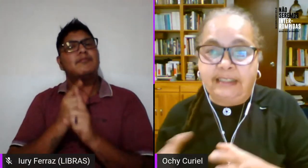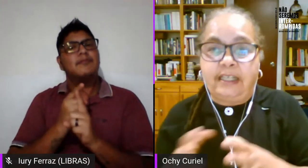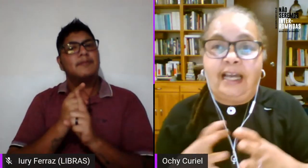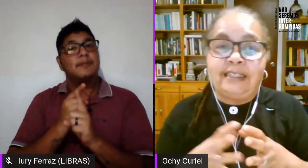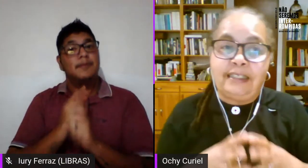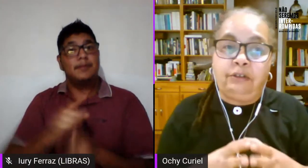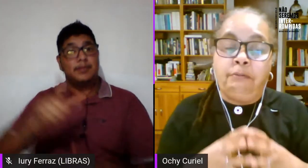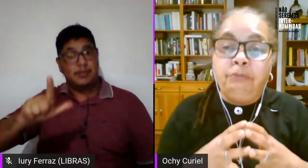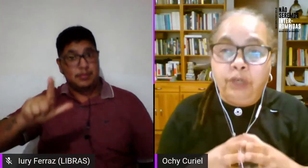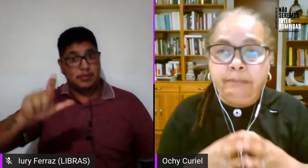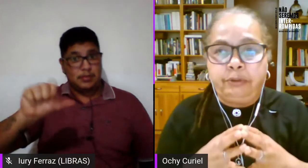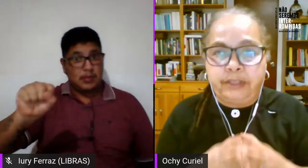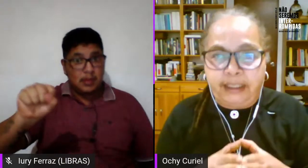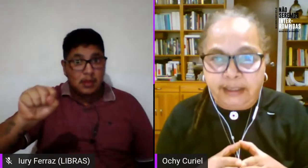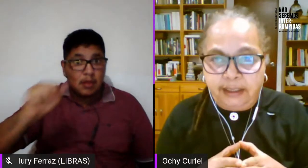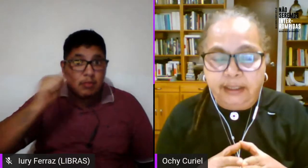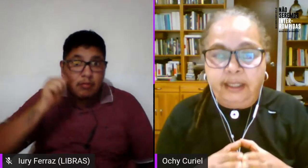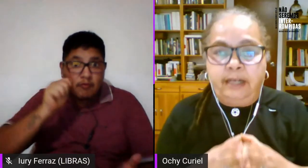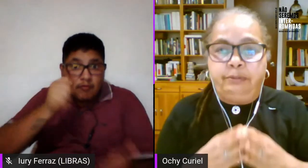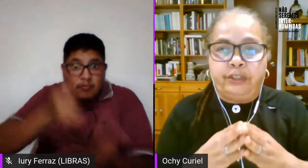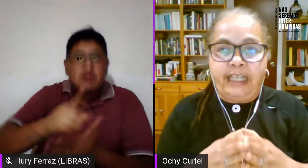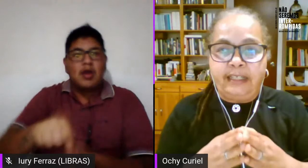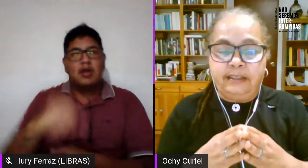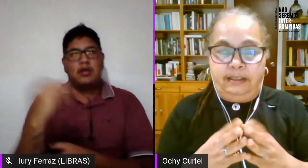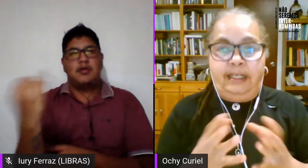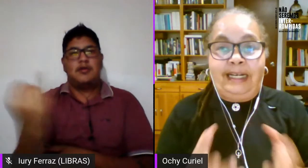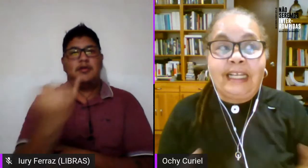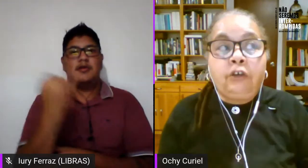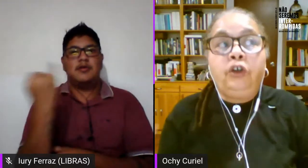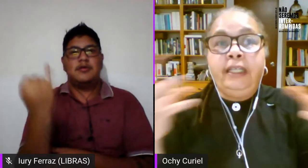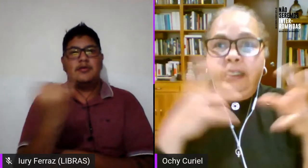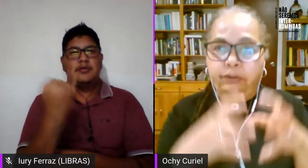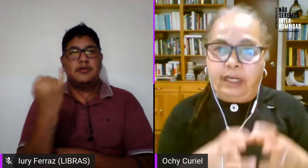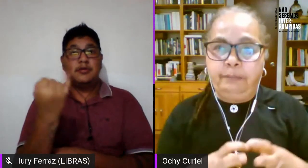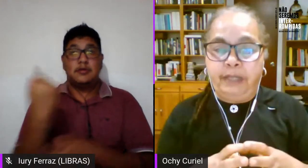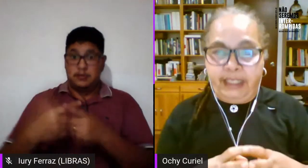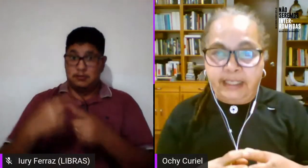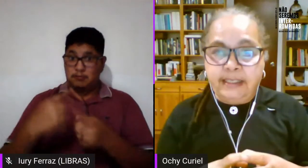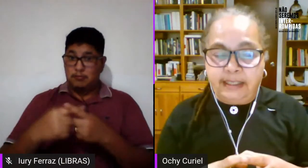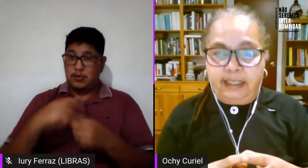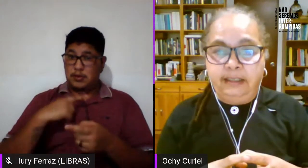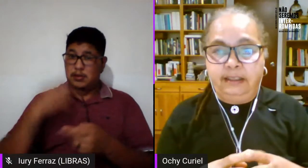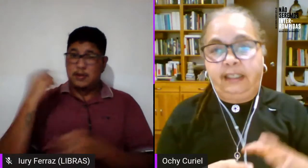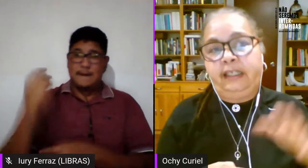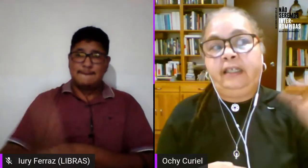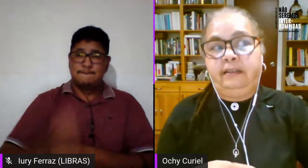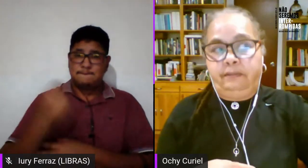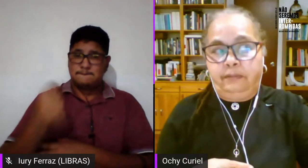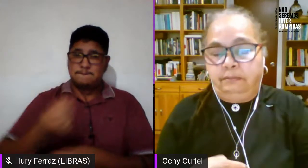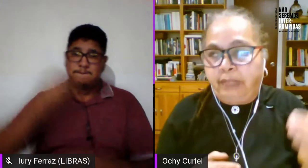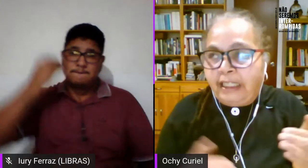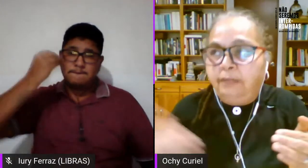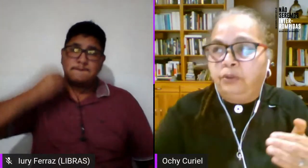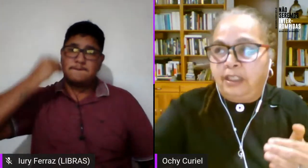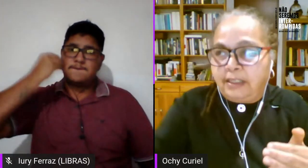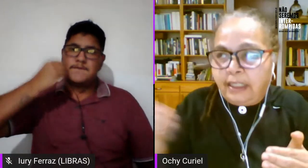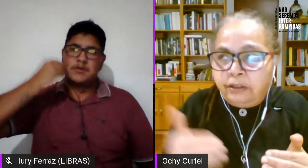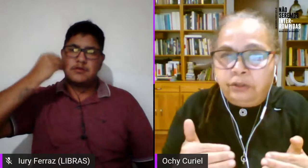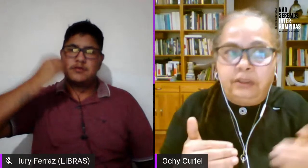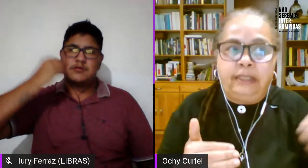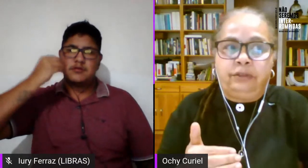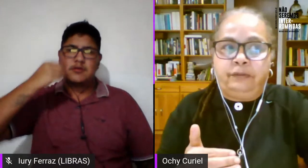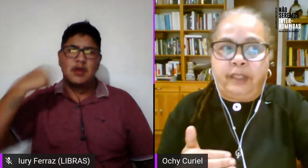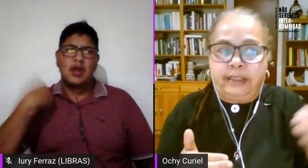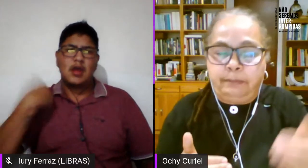feministas han sido muy importantes porque han recogido la experiencia que venimos